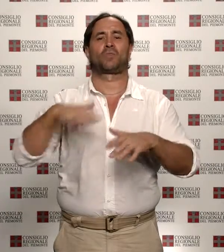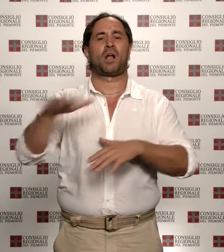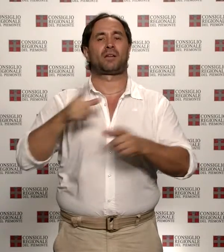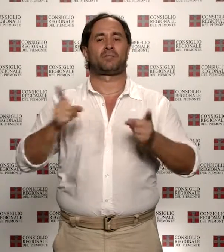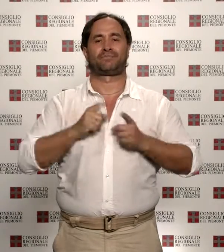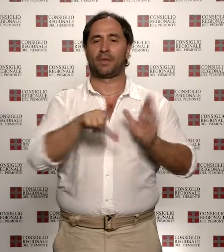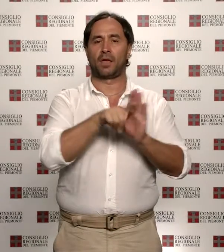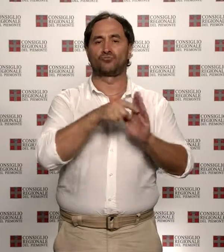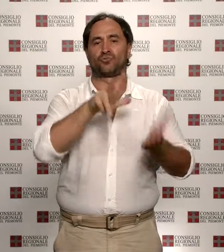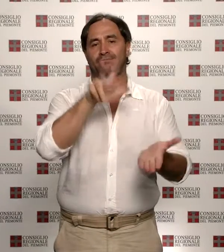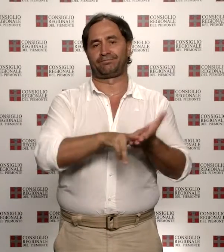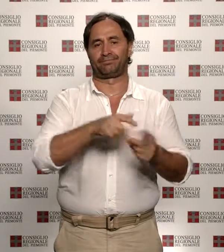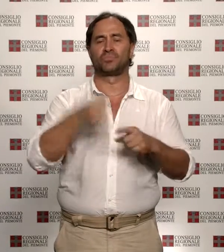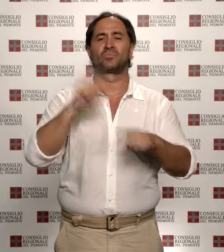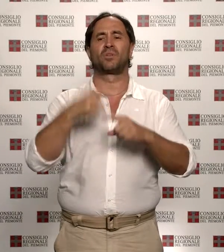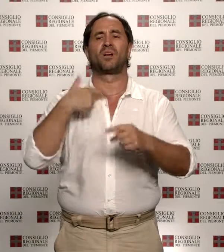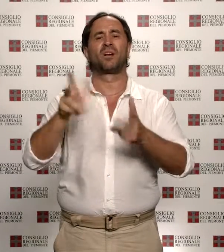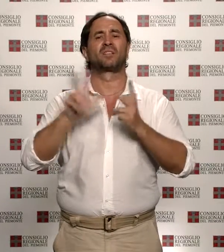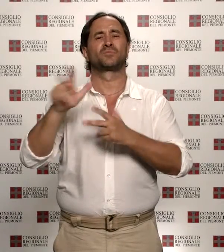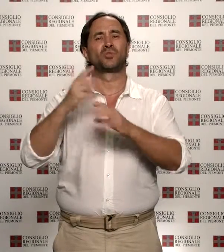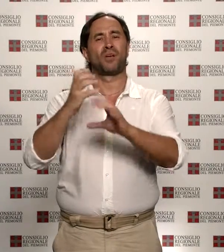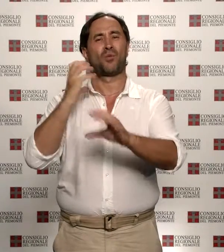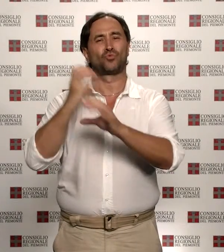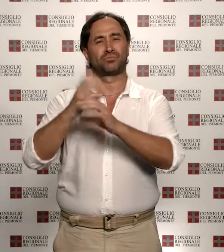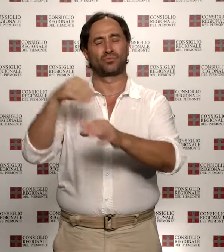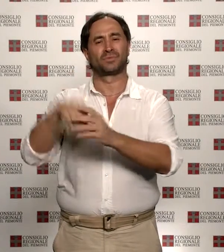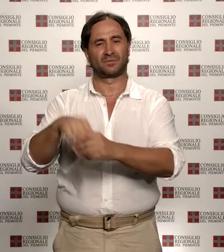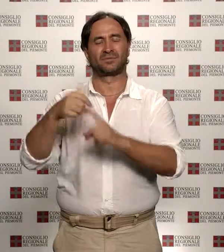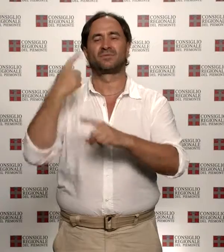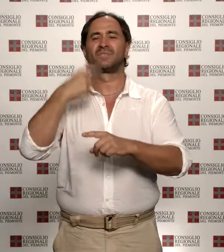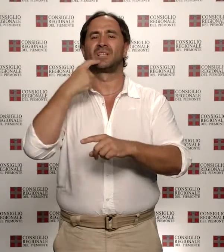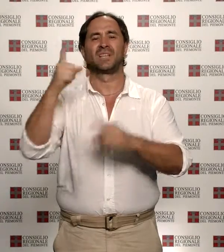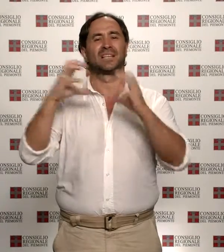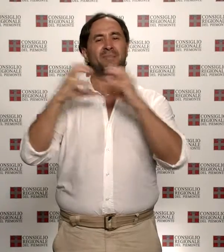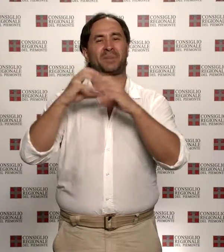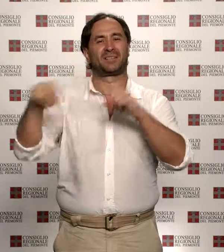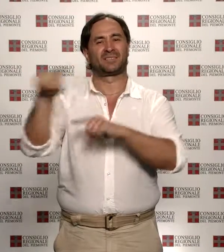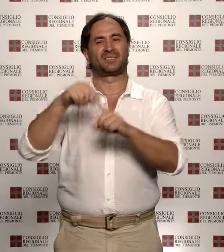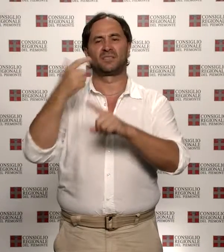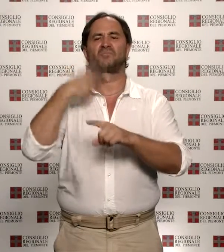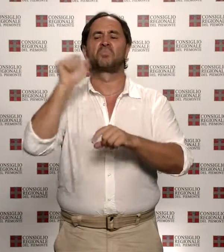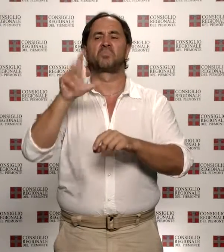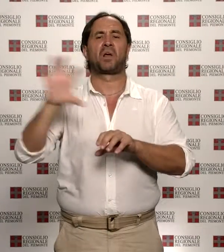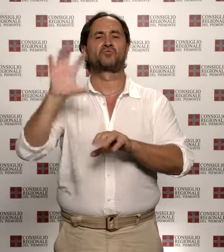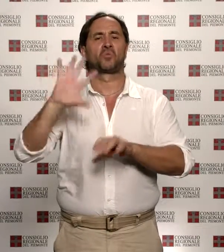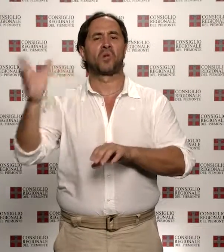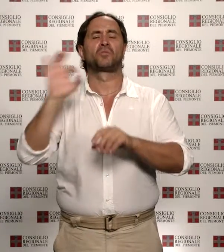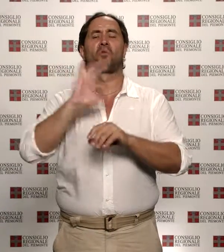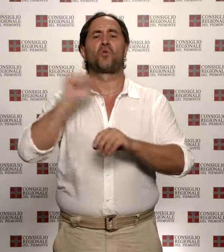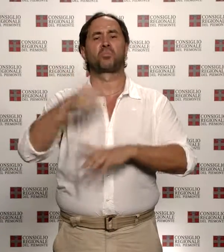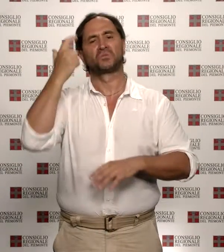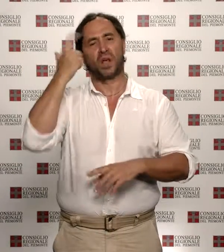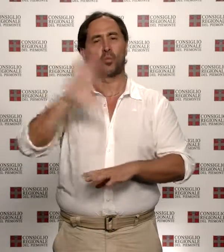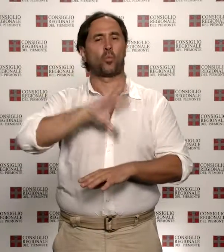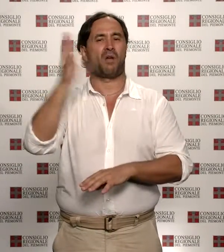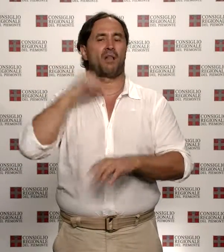modificato la norma sul trasporto con autobus, prevedendo che anche le imprese con autorizzazione di un'altra regione o Stato dell'Unione Europea,